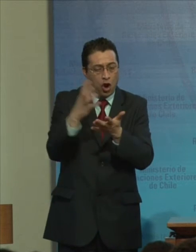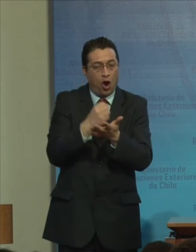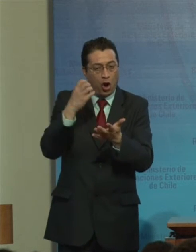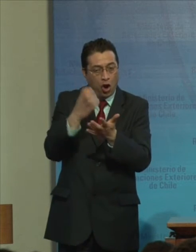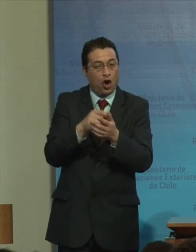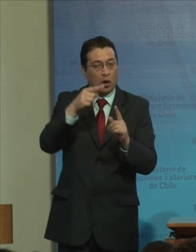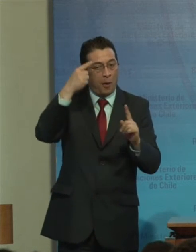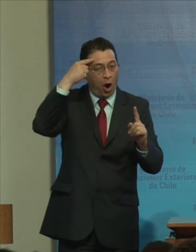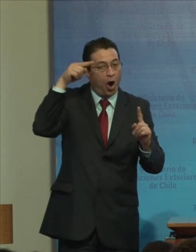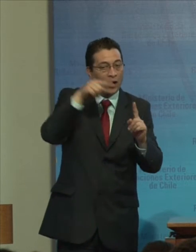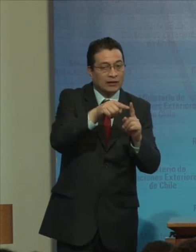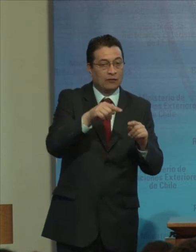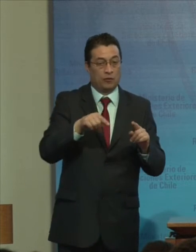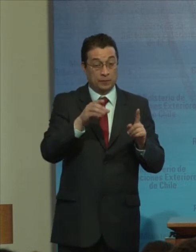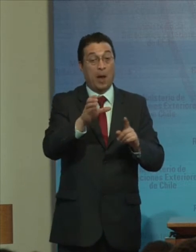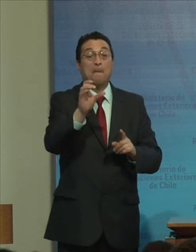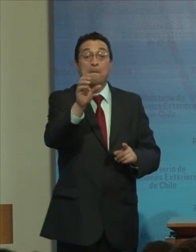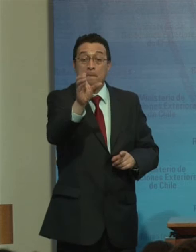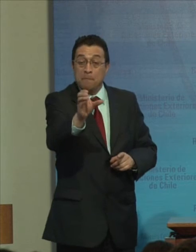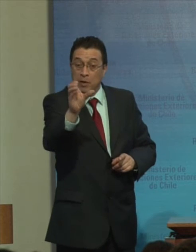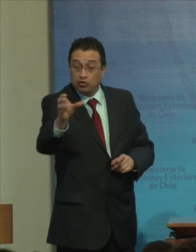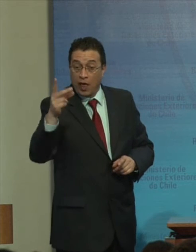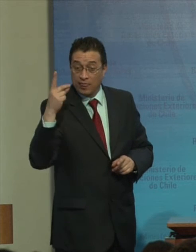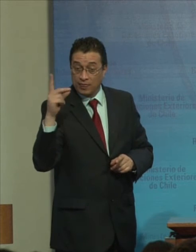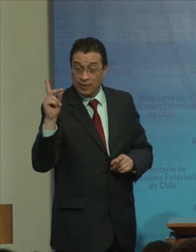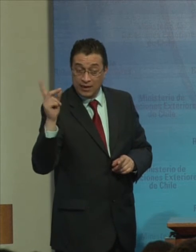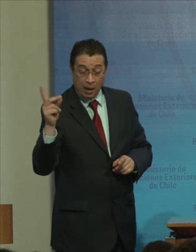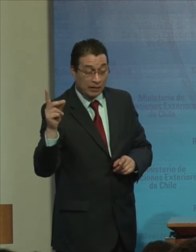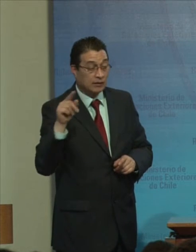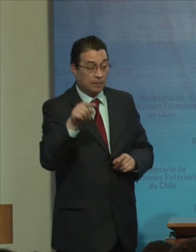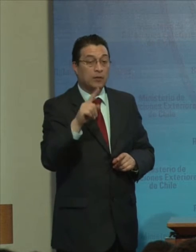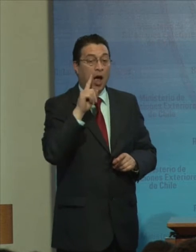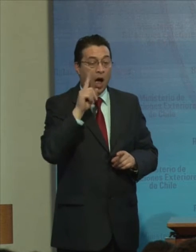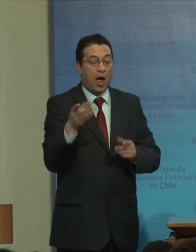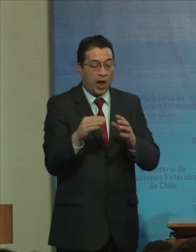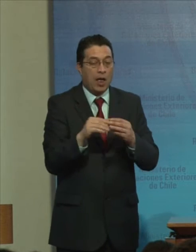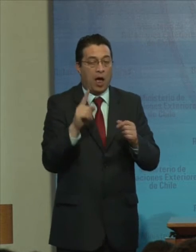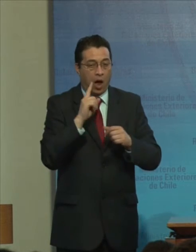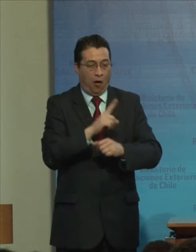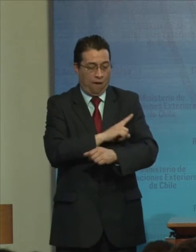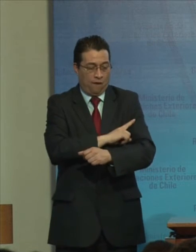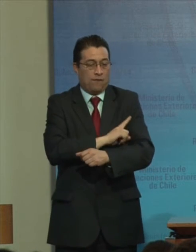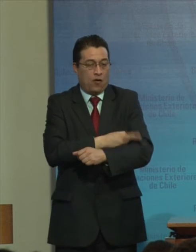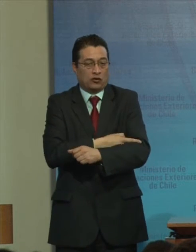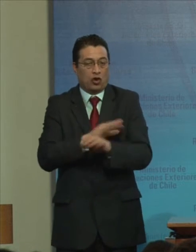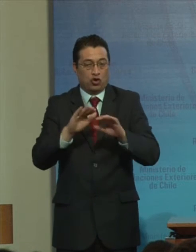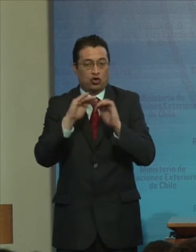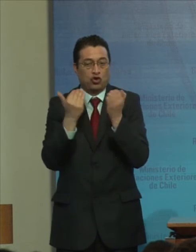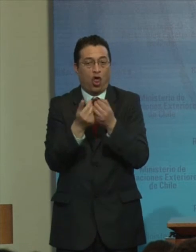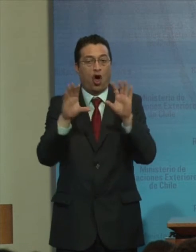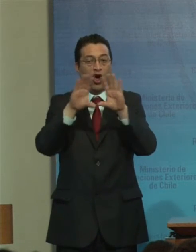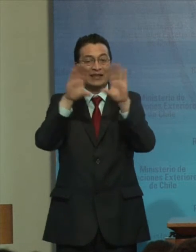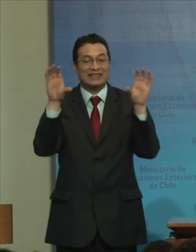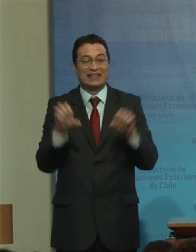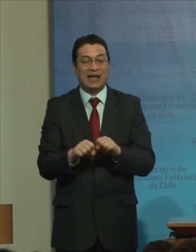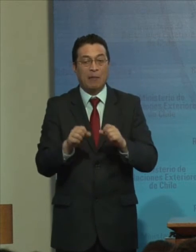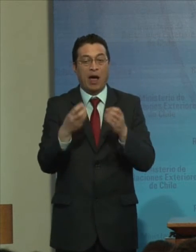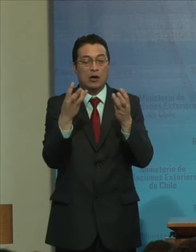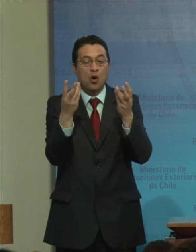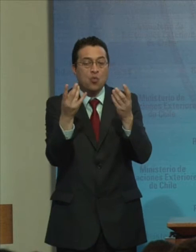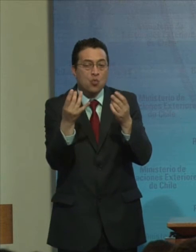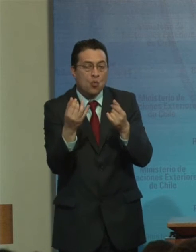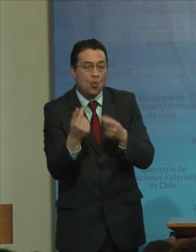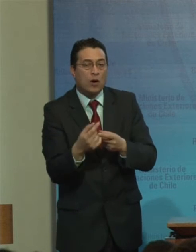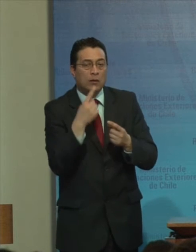En el caso De las personas Con discapacidad Esto implica Un fortalecimiento De todo el sistema Estadístico Desde